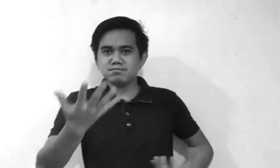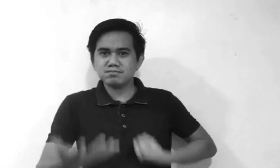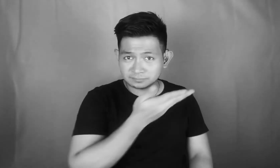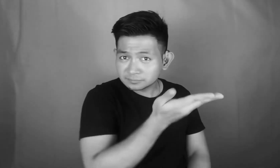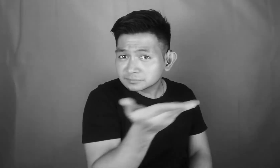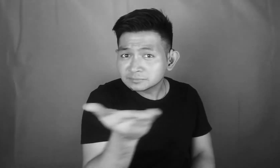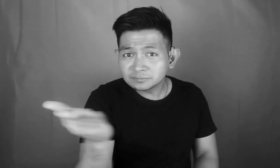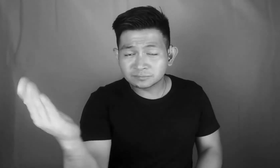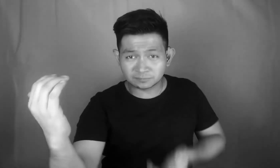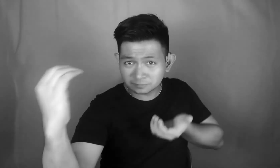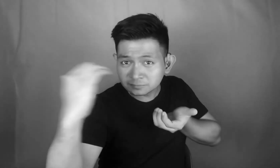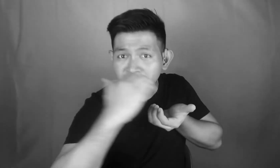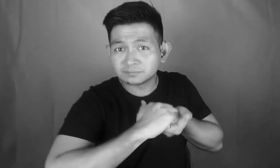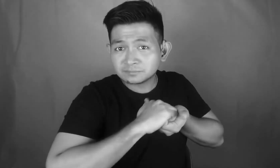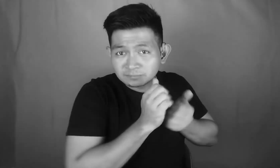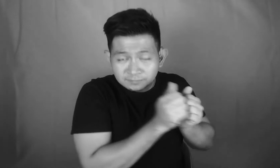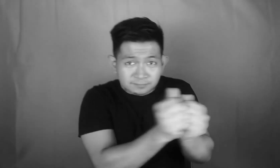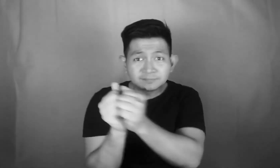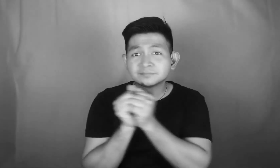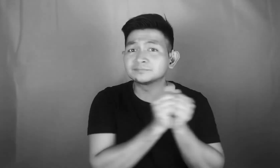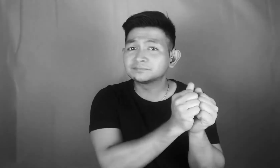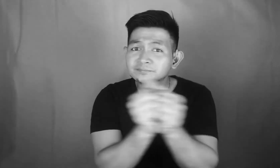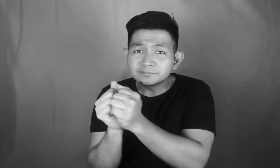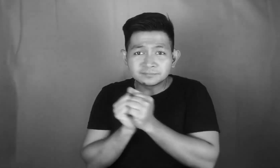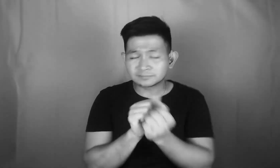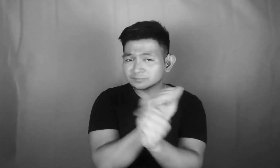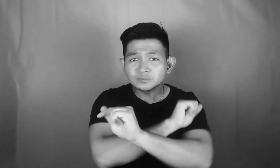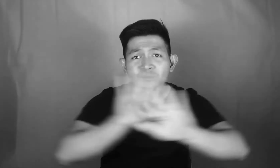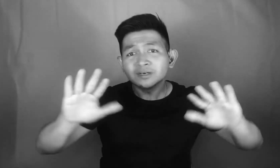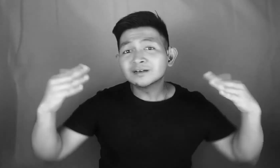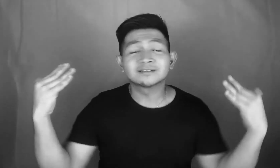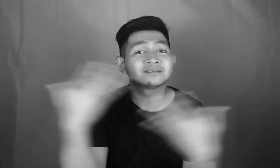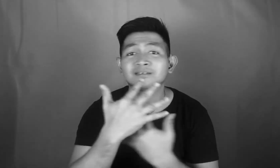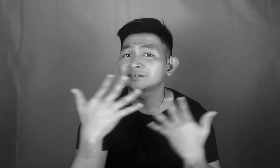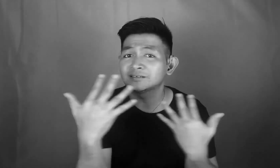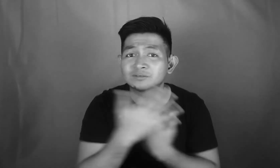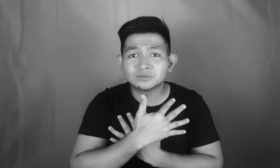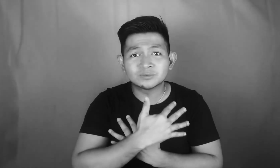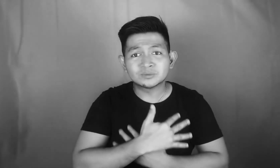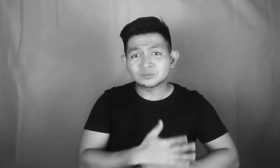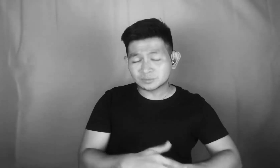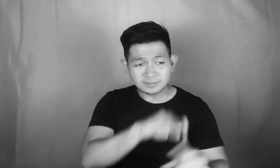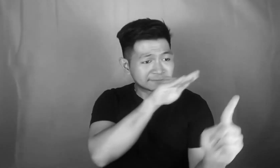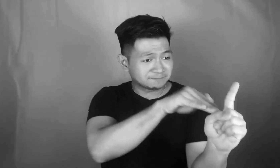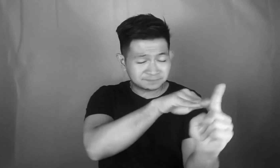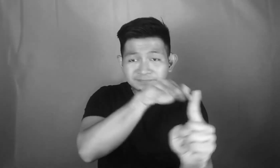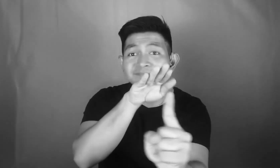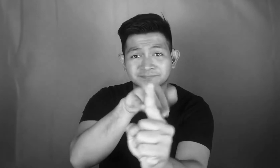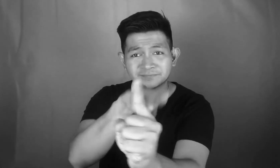Ikaw ba'y makikibaga at hindi matutuwag? Nagisingin ang